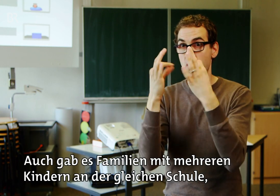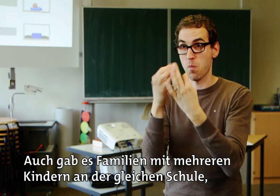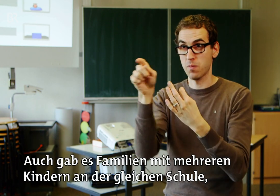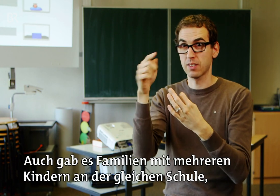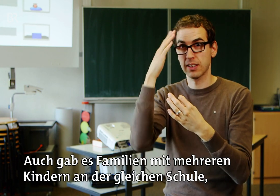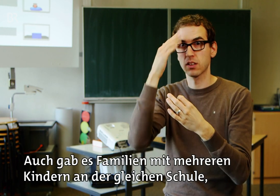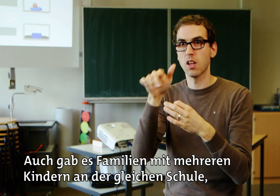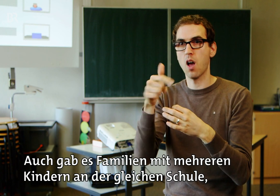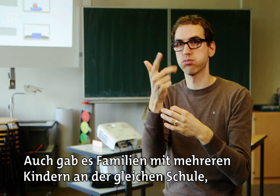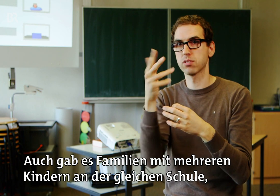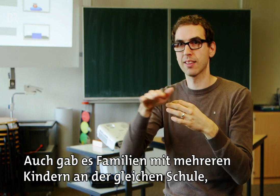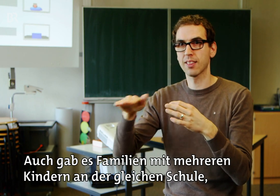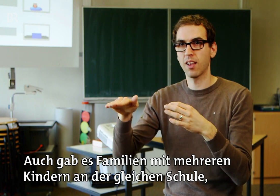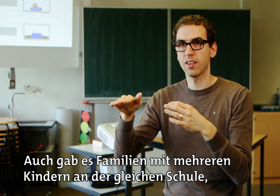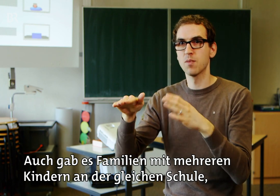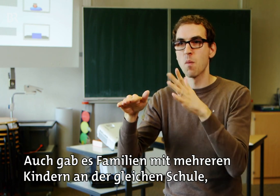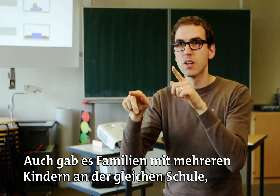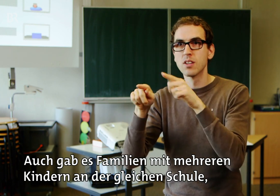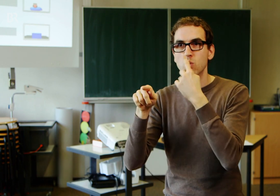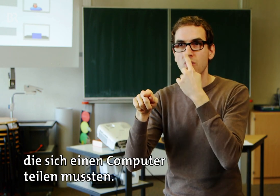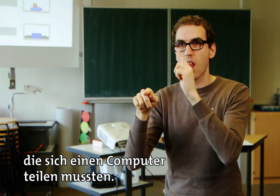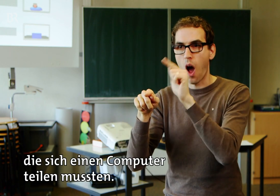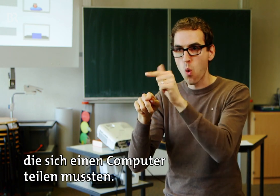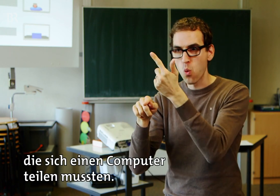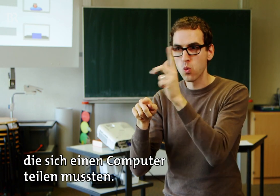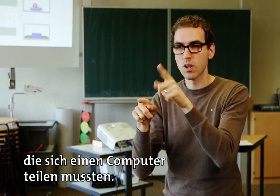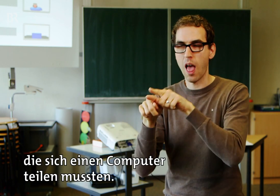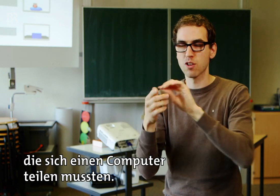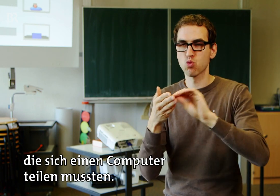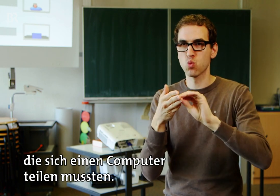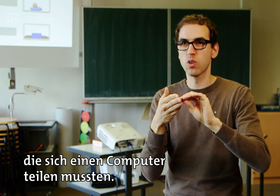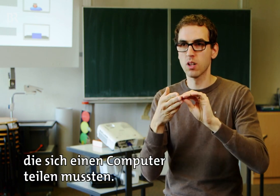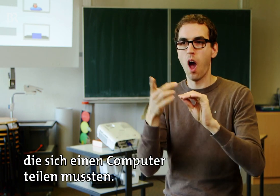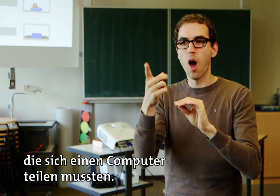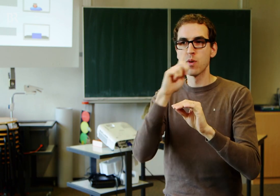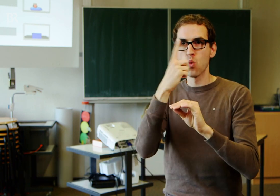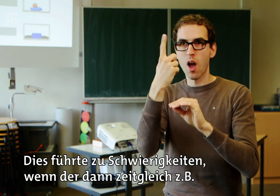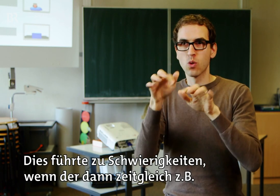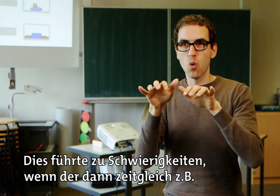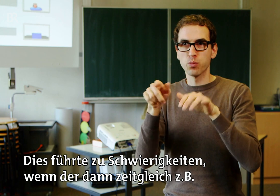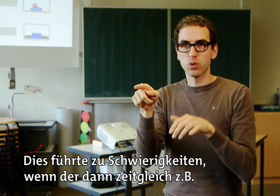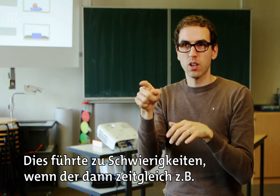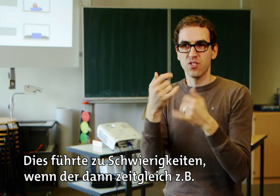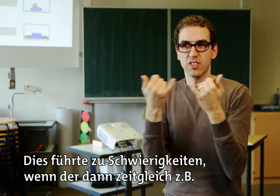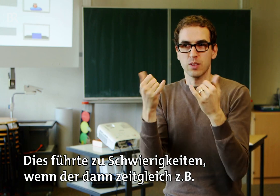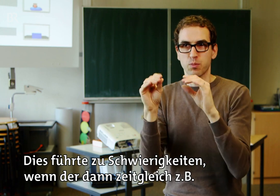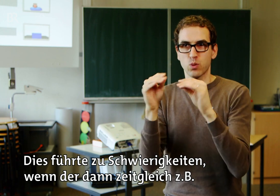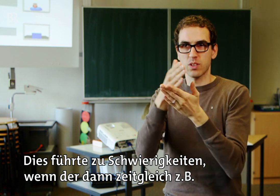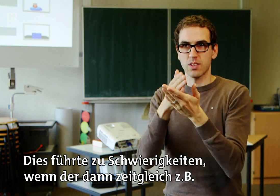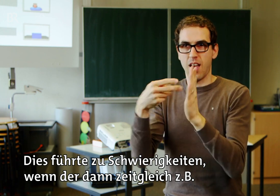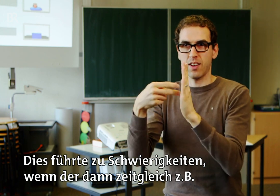gab es Familien mit mehreren Kindern an der gleichen Schule, die sich einen Computer teilen mussten. Dies führte zu Schwierigkeiten, wenn